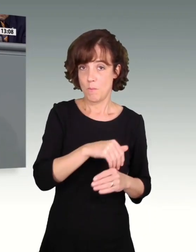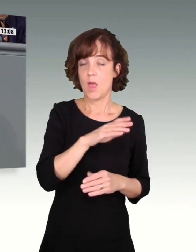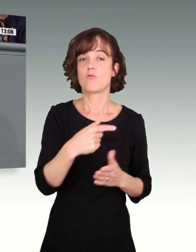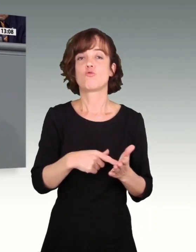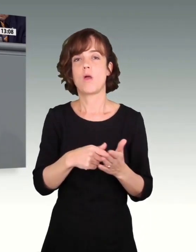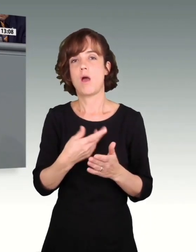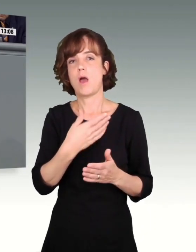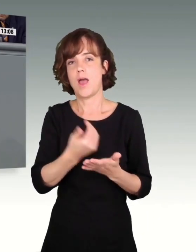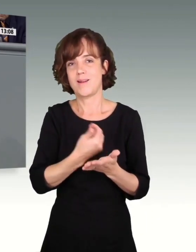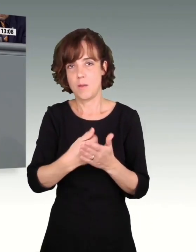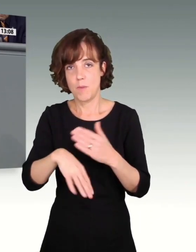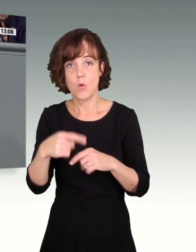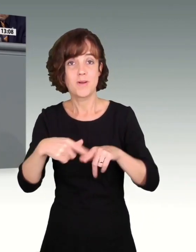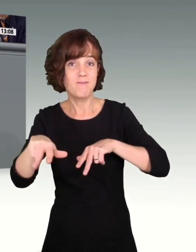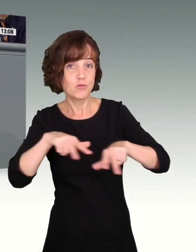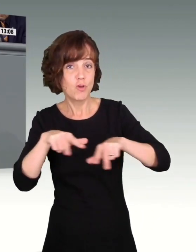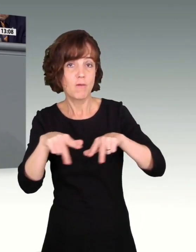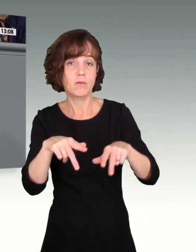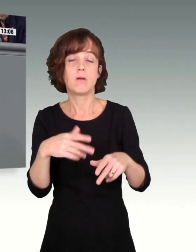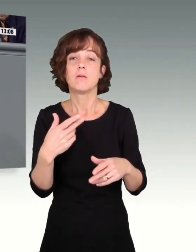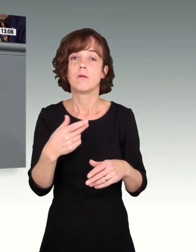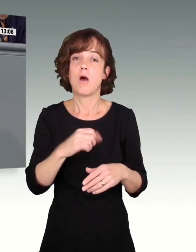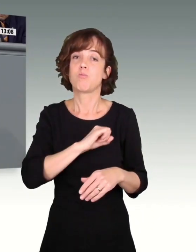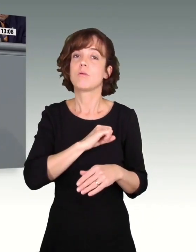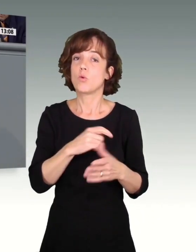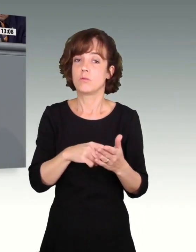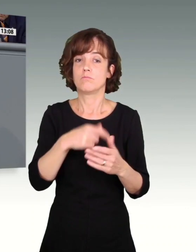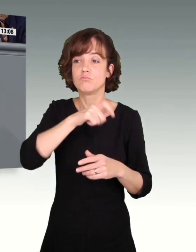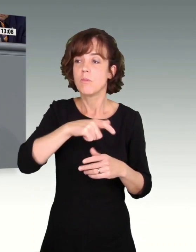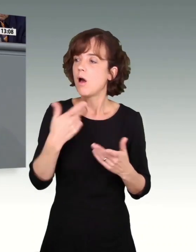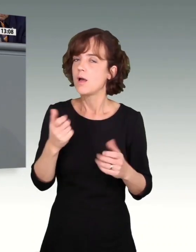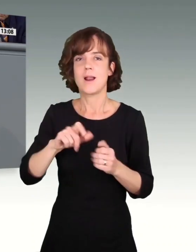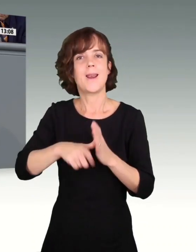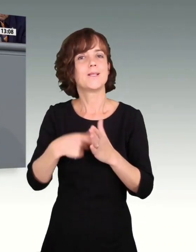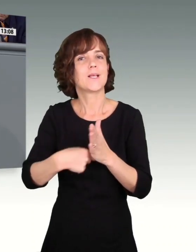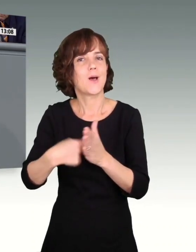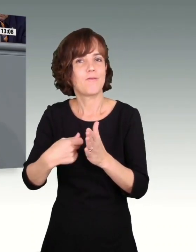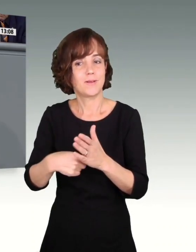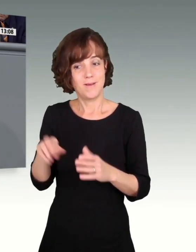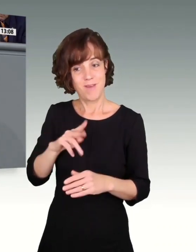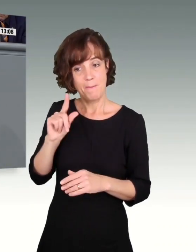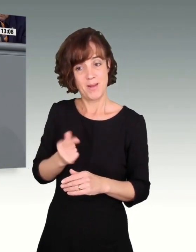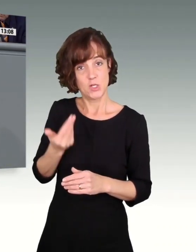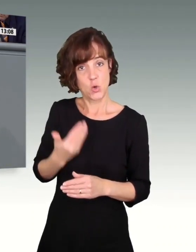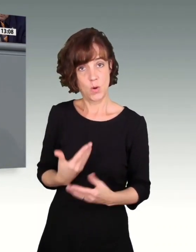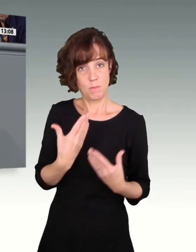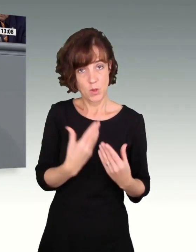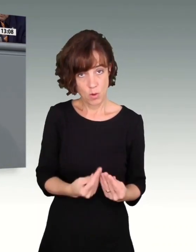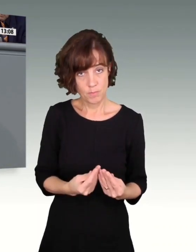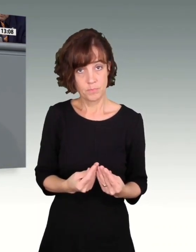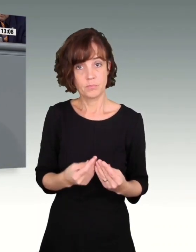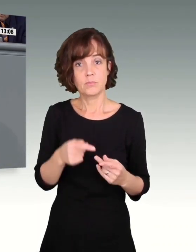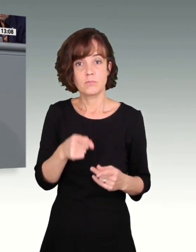Und die Wirtschaft profitiert von mehr Kaufkraft. Und Menschen, die einen Mindestlohn bekommen, bringen diesen Lohn